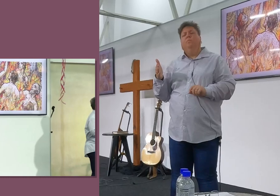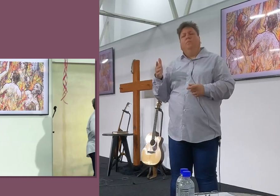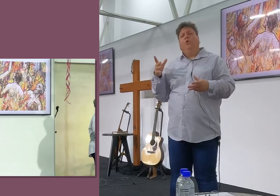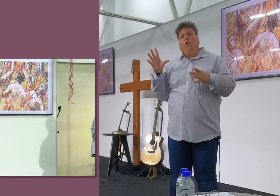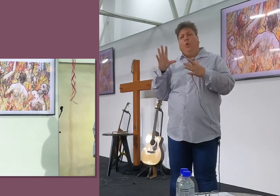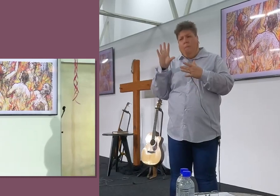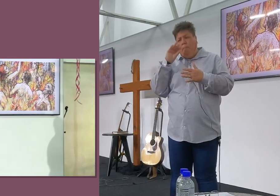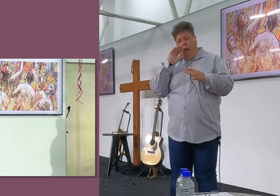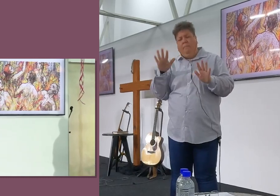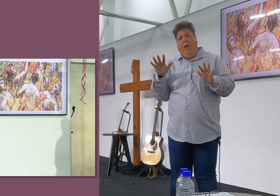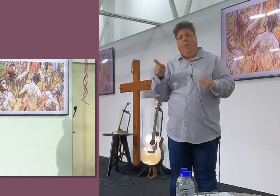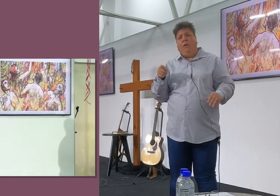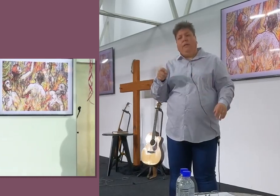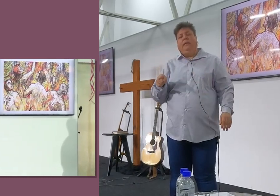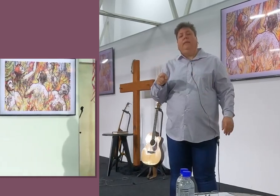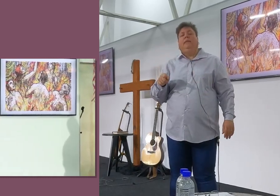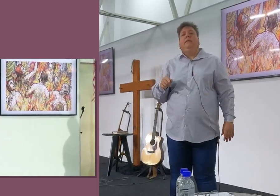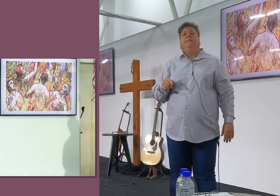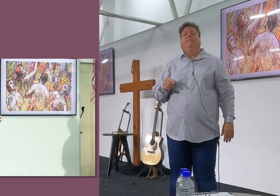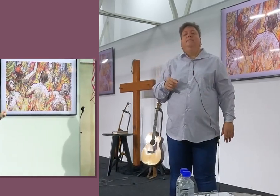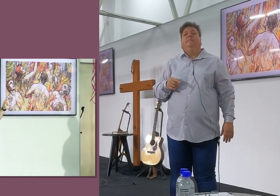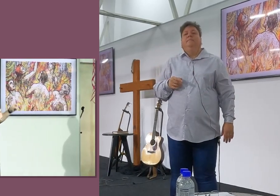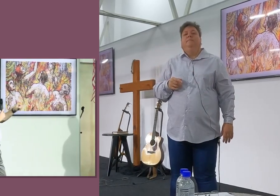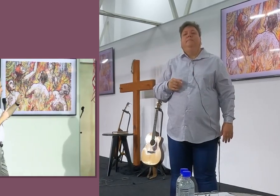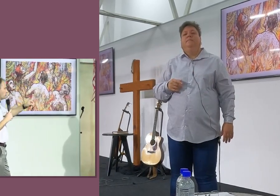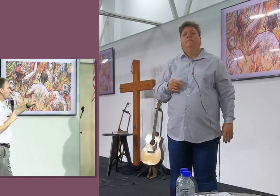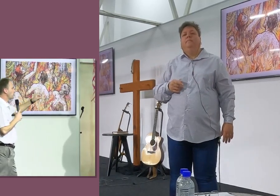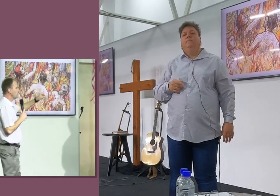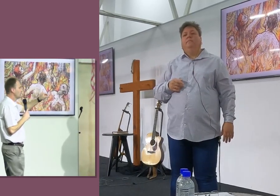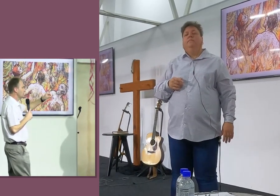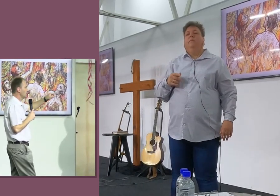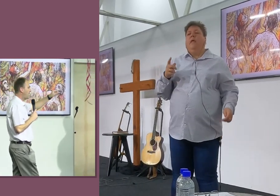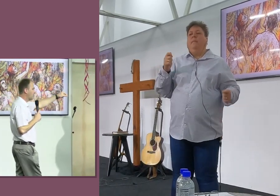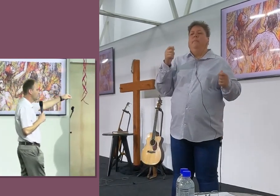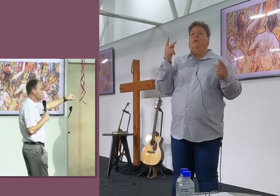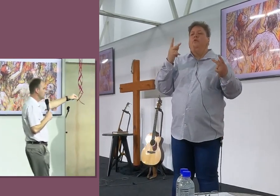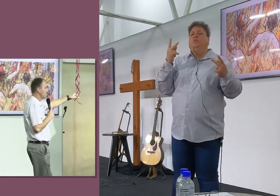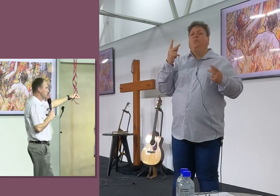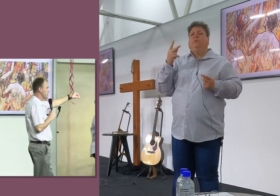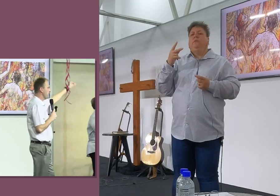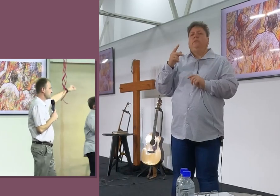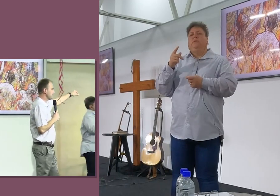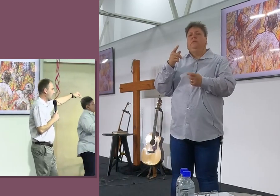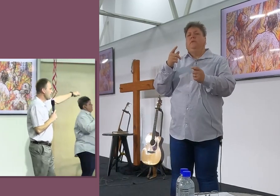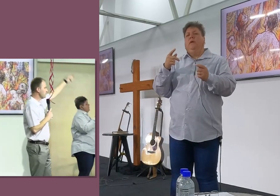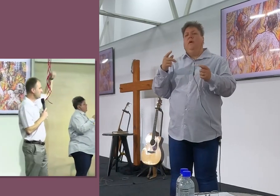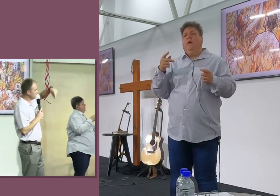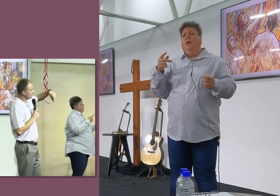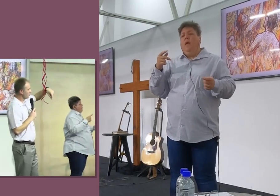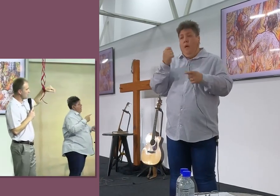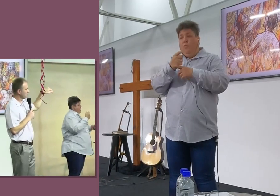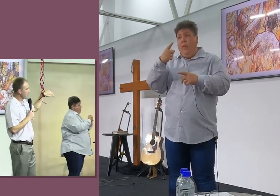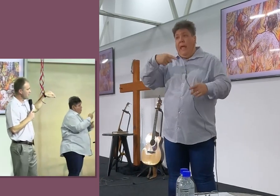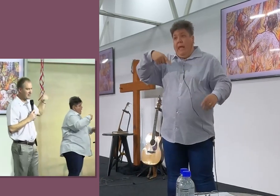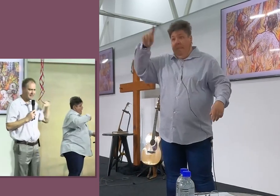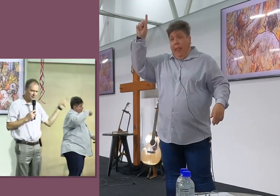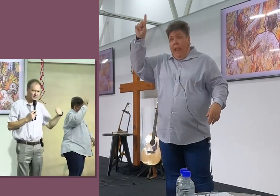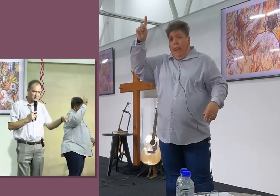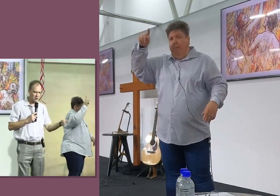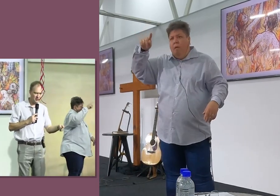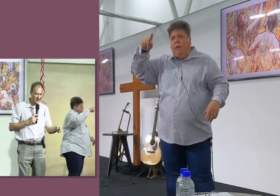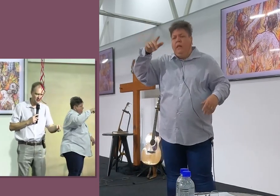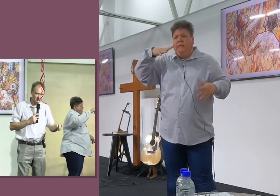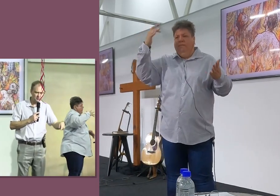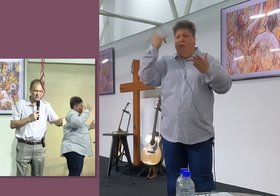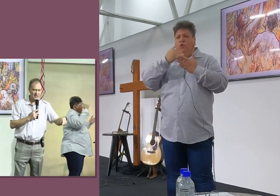het hulle dit uitgedink? Nou, Purgatrie is soos, A prekoek, Hel, Vir mense wat eindelijk moet jimmel toe gaan, Maar hulle het te